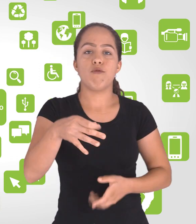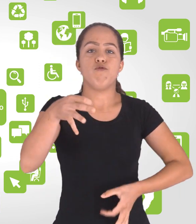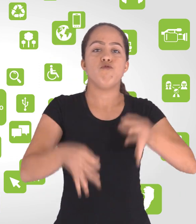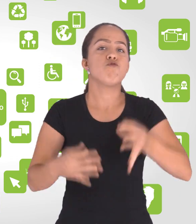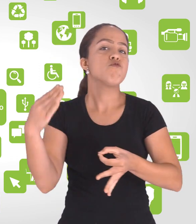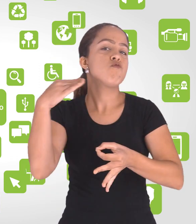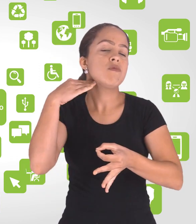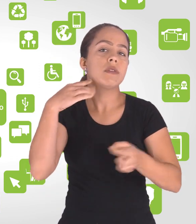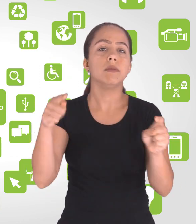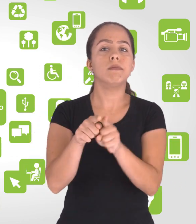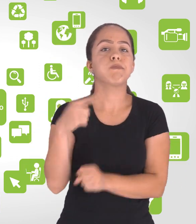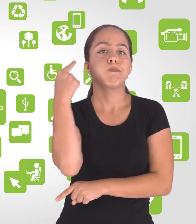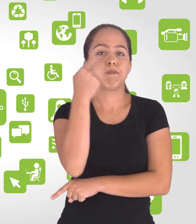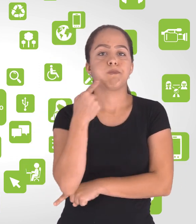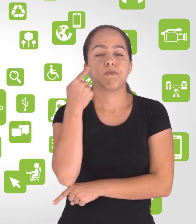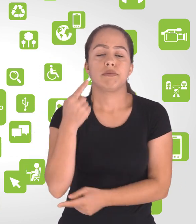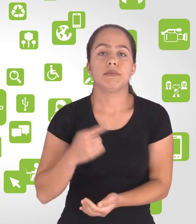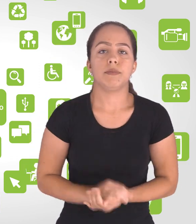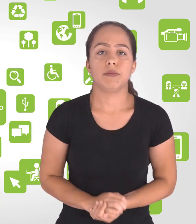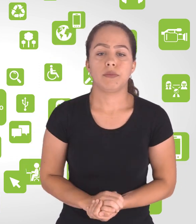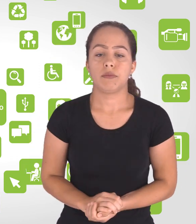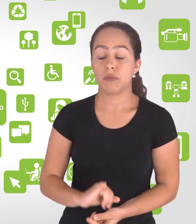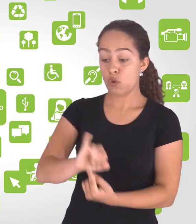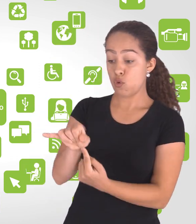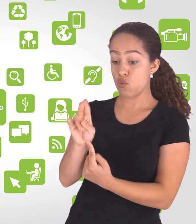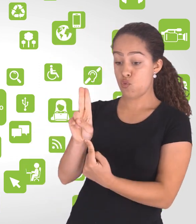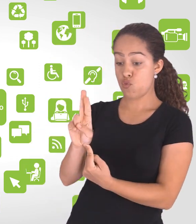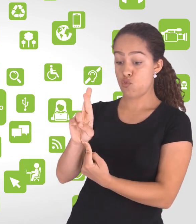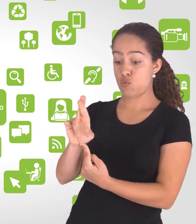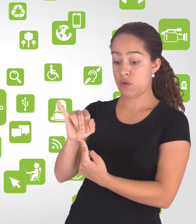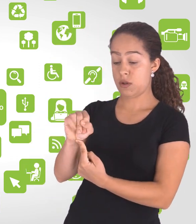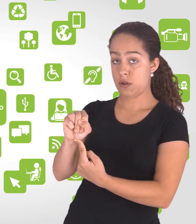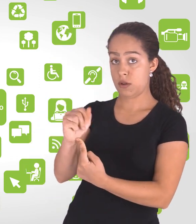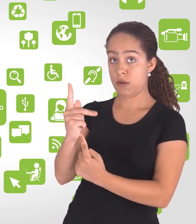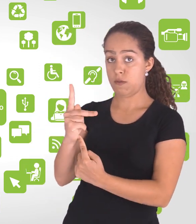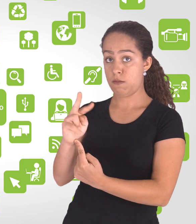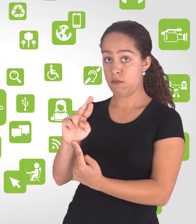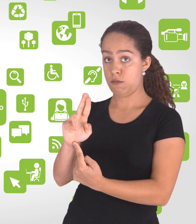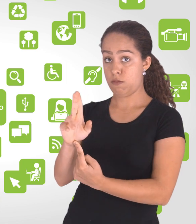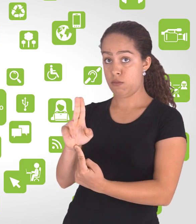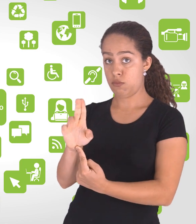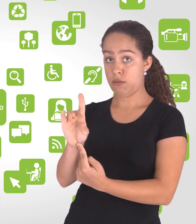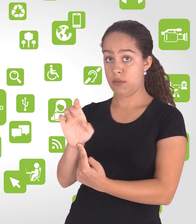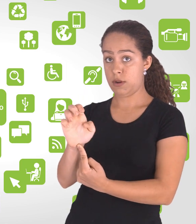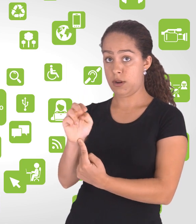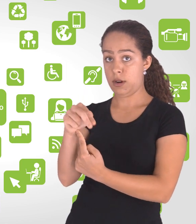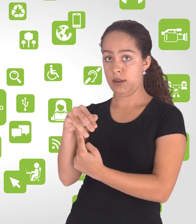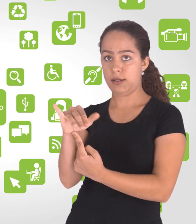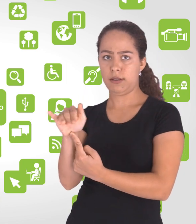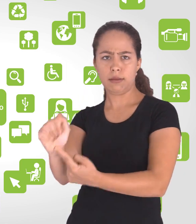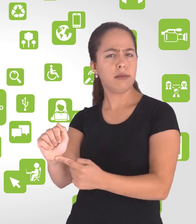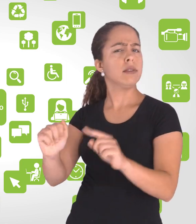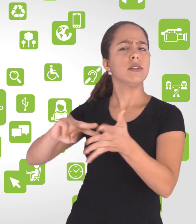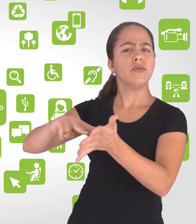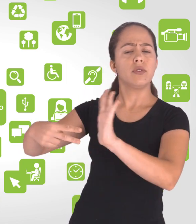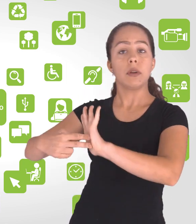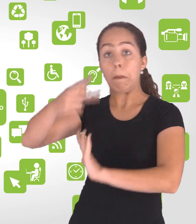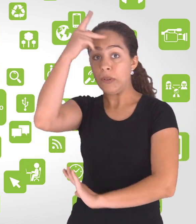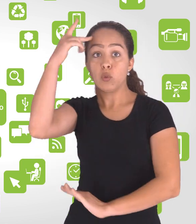grupo social, na convicção de ser essa conduta obrigatória. A doutrina é o estudo e a interpretação das